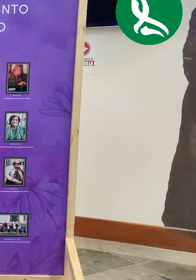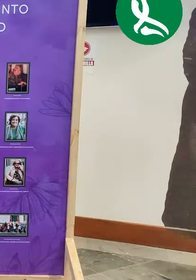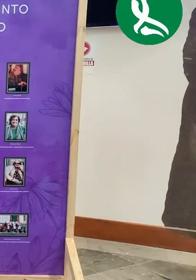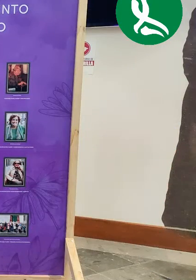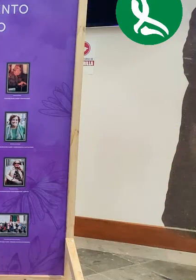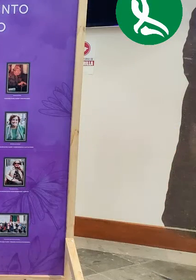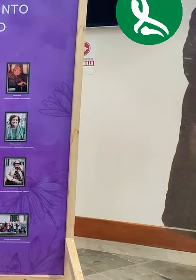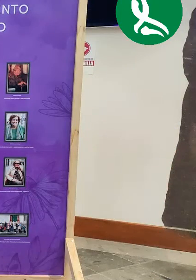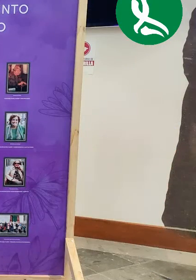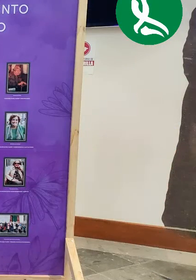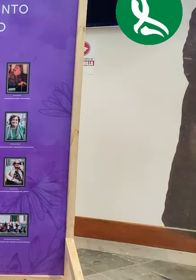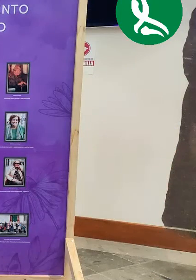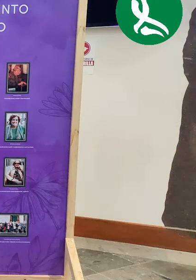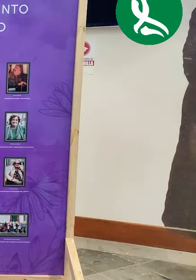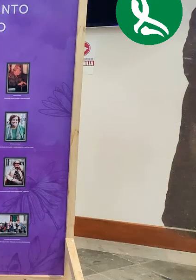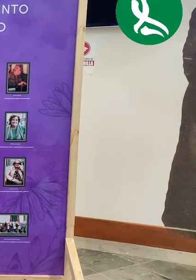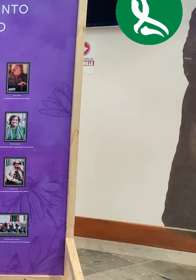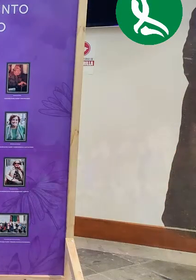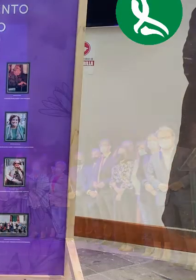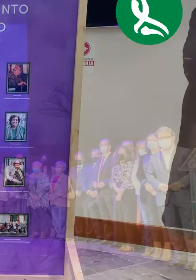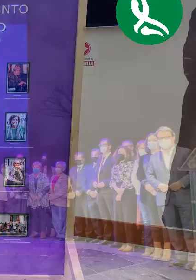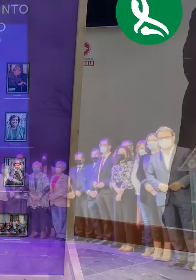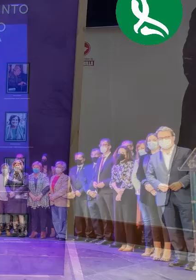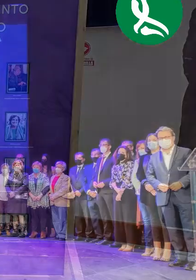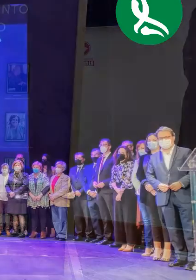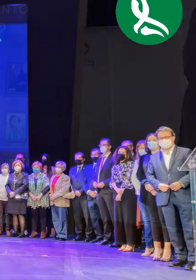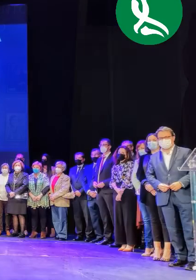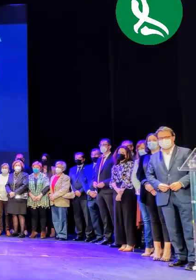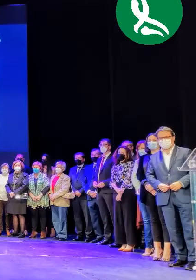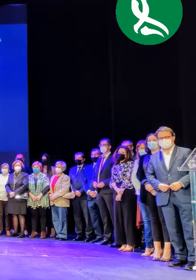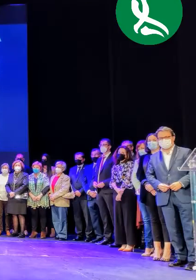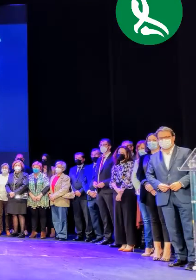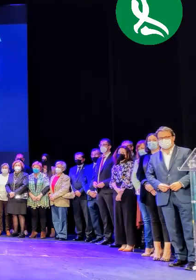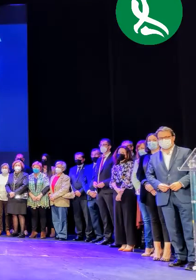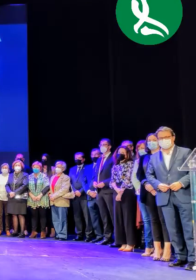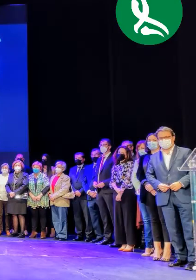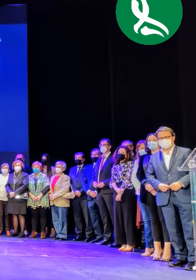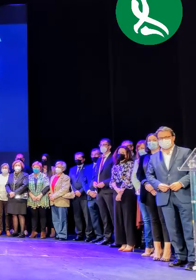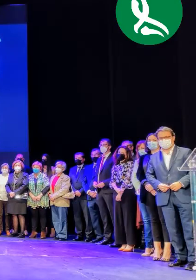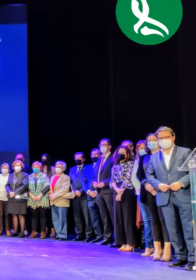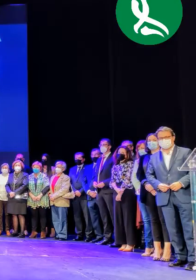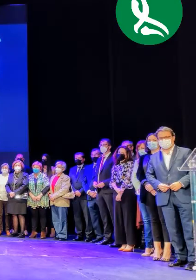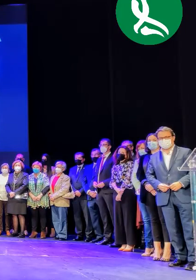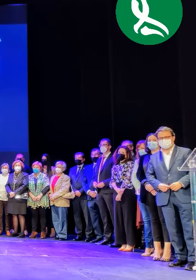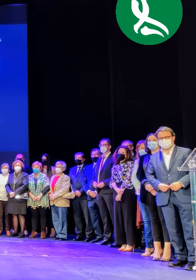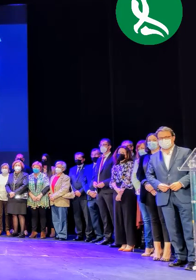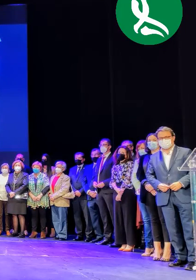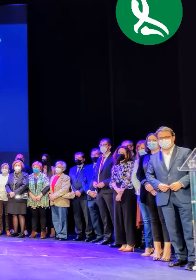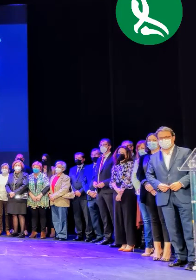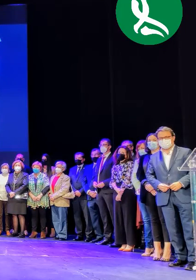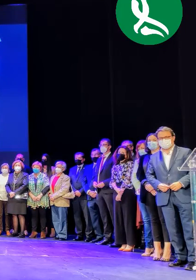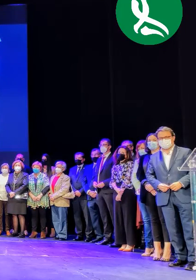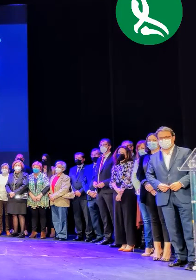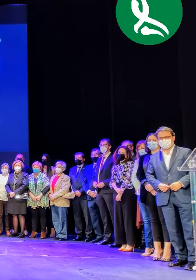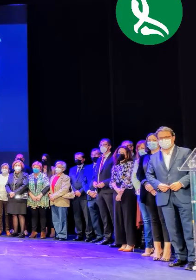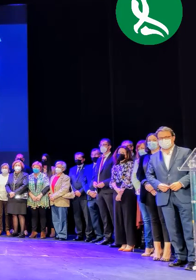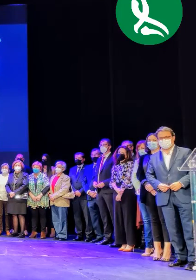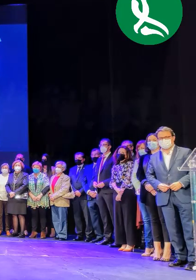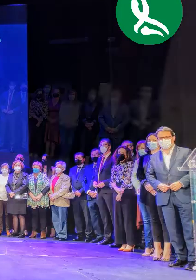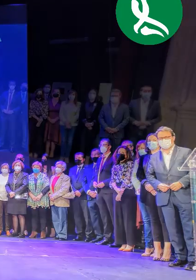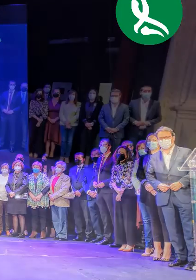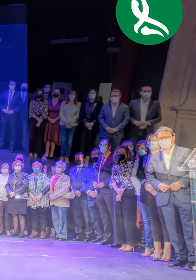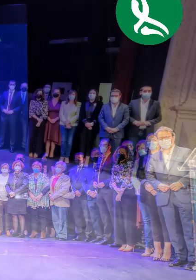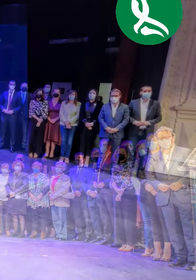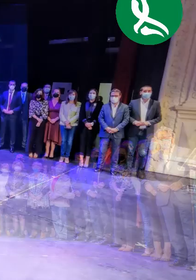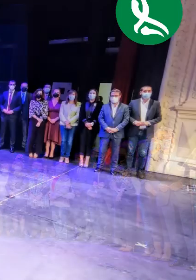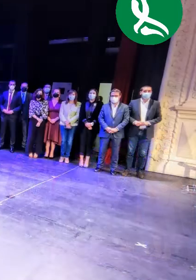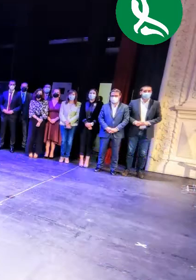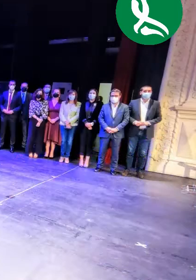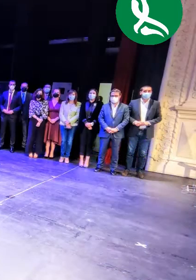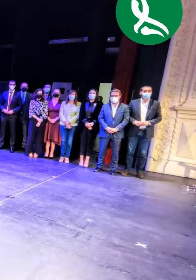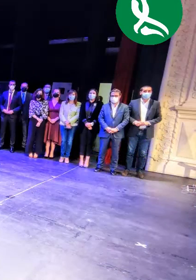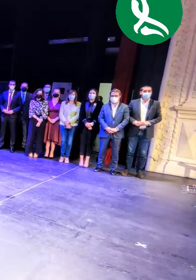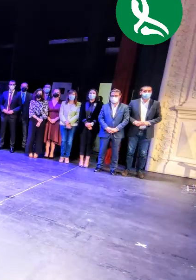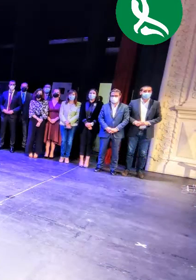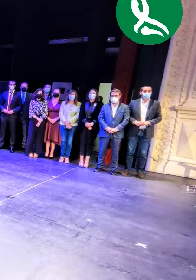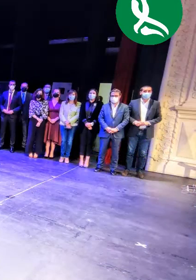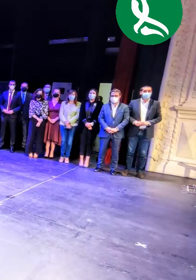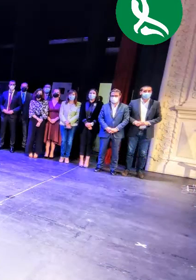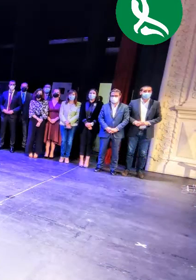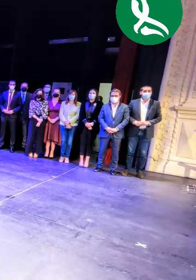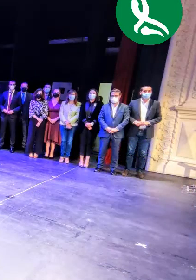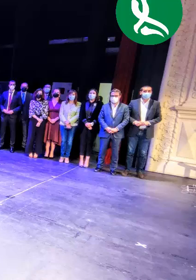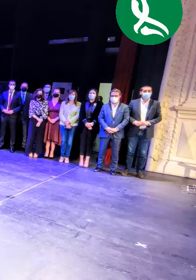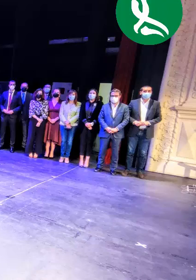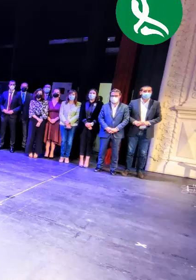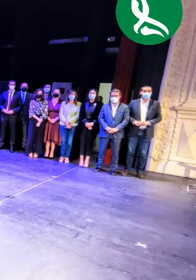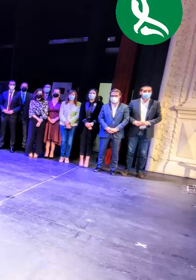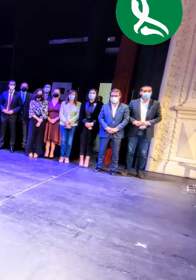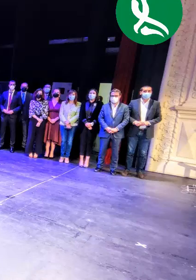Carica. Con un pequeño pero comprometidísimo equipo de profesionales a quienes no podemos obviar de ninguna manera hoy. Son parte